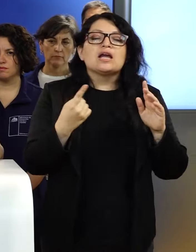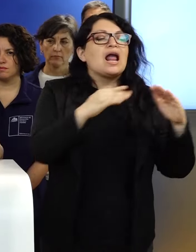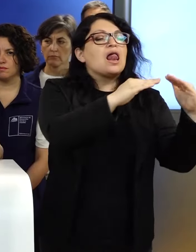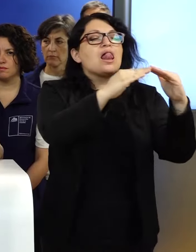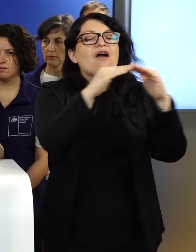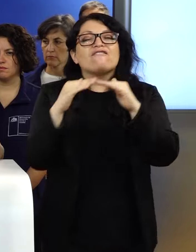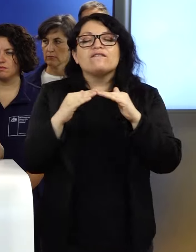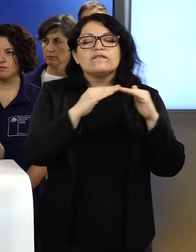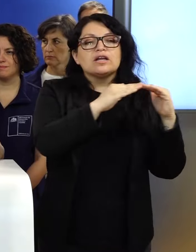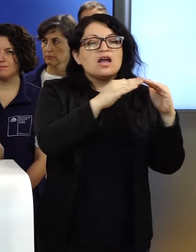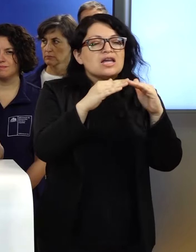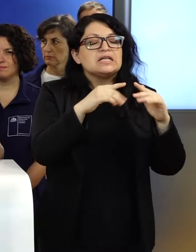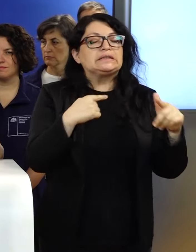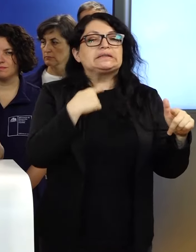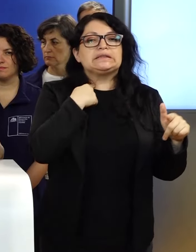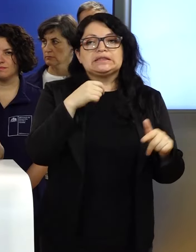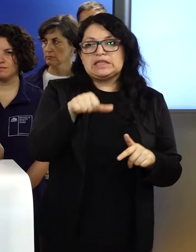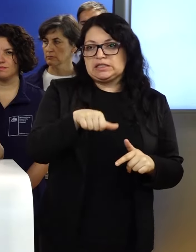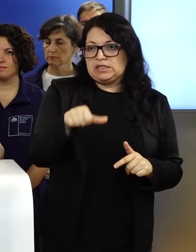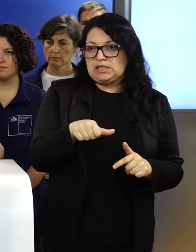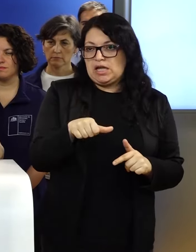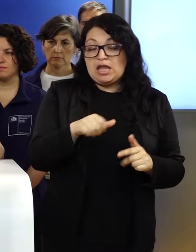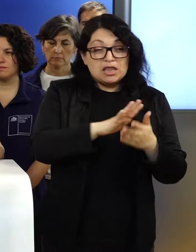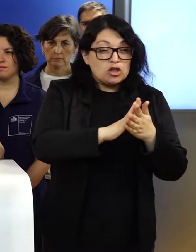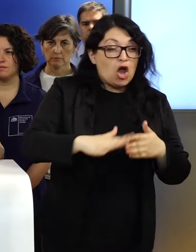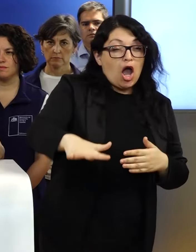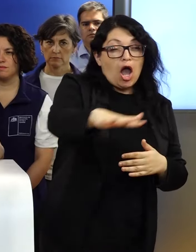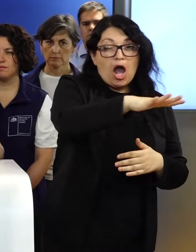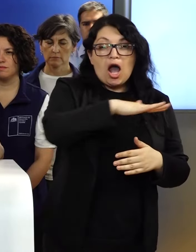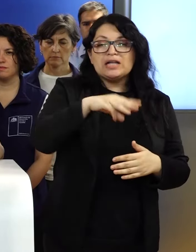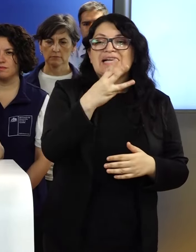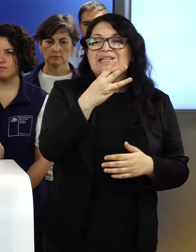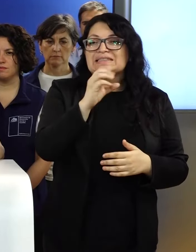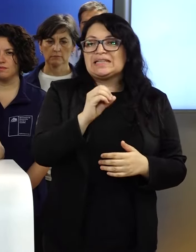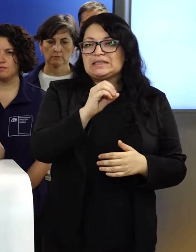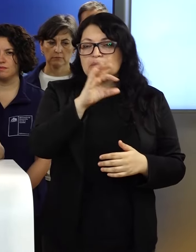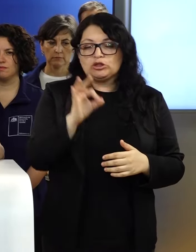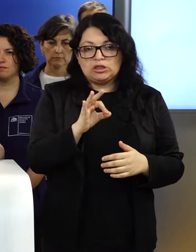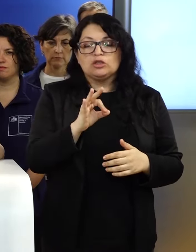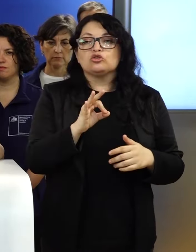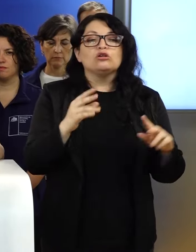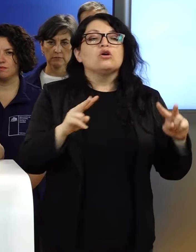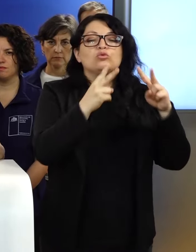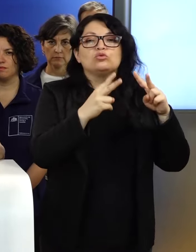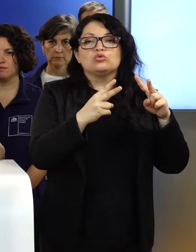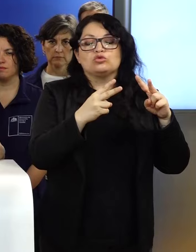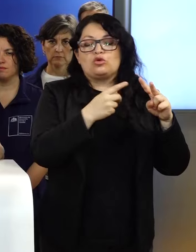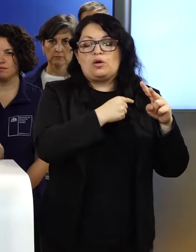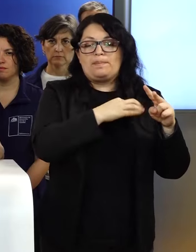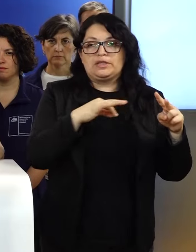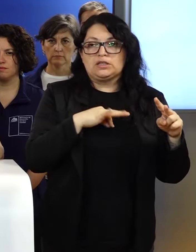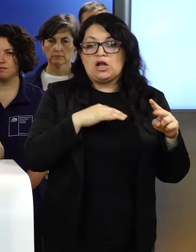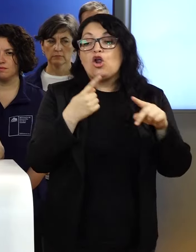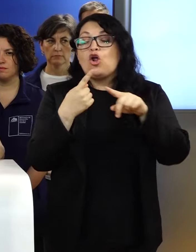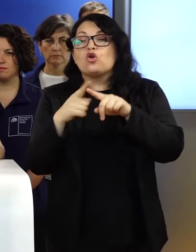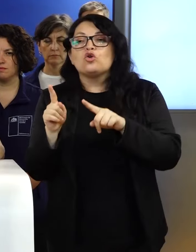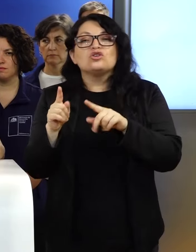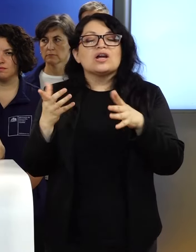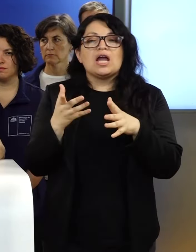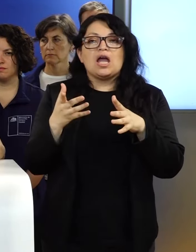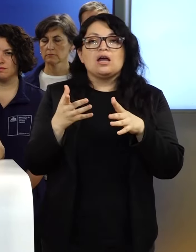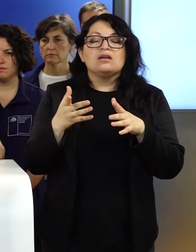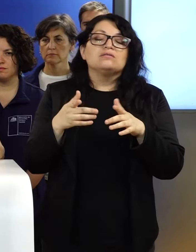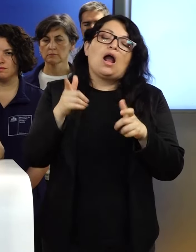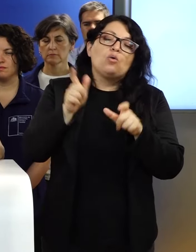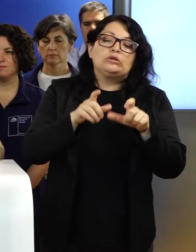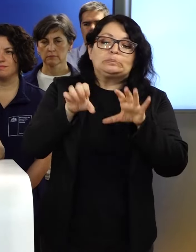afectadas. El 30% de ellas son condominios servio, el 70% restante son loteos, muchos